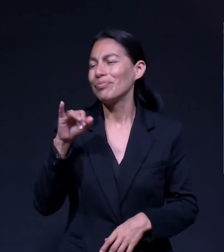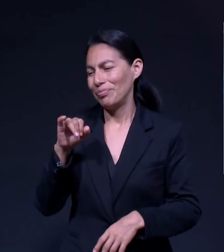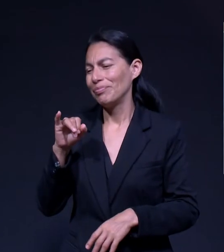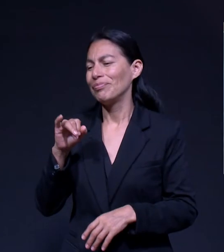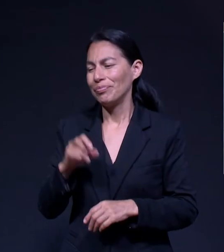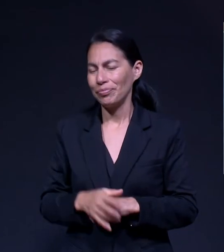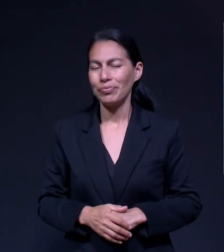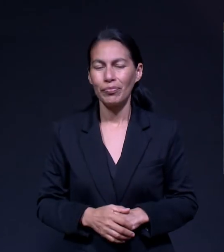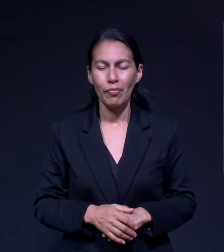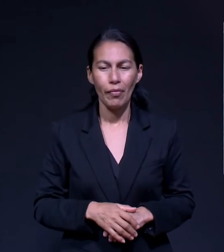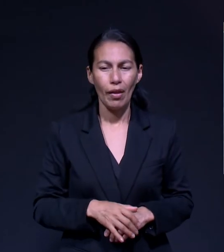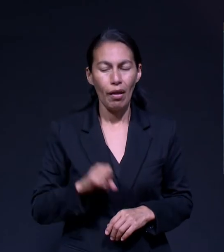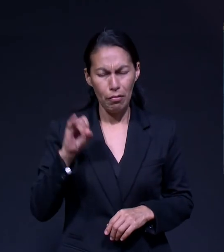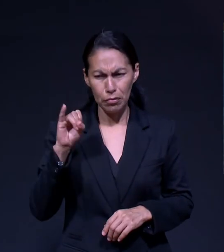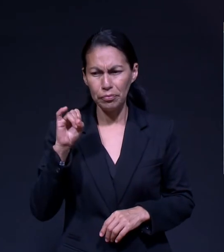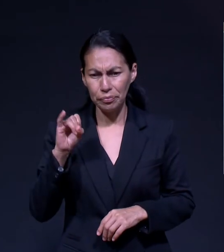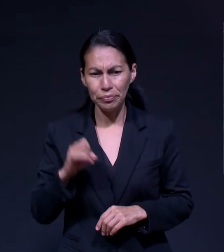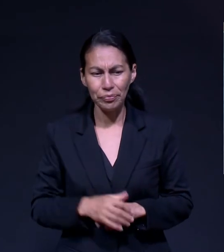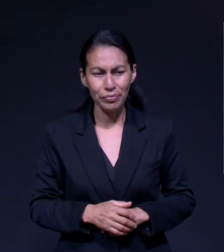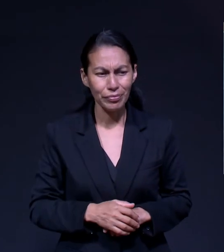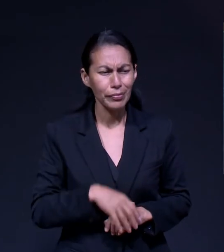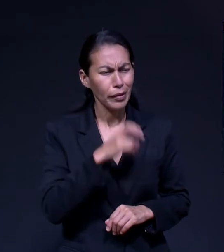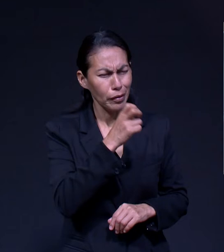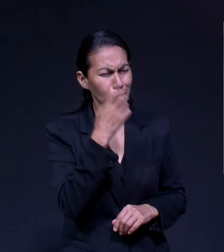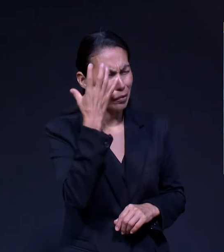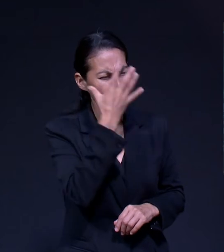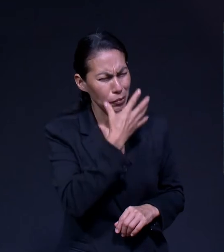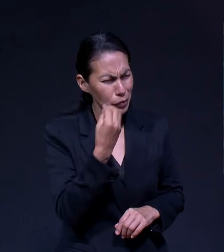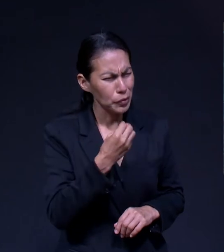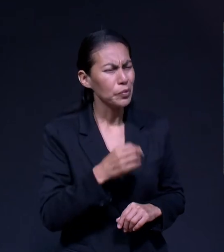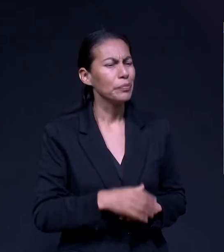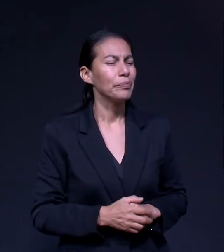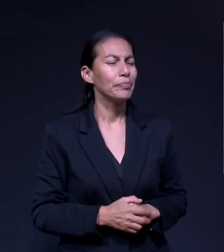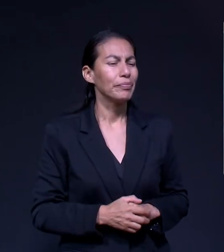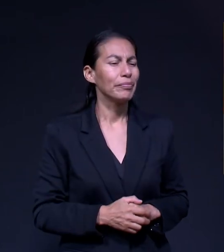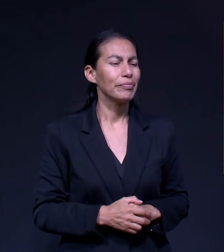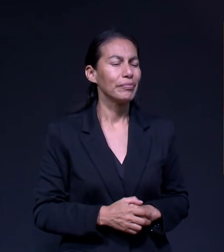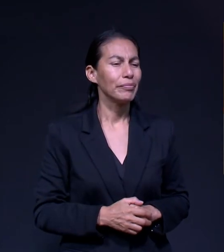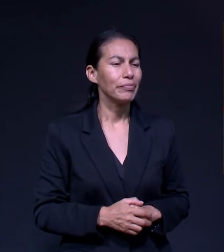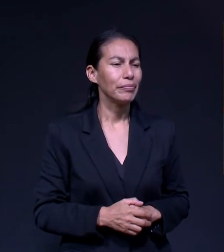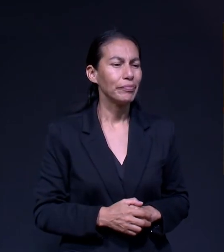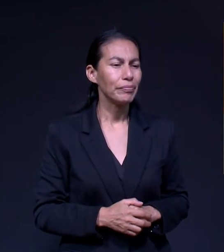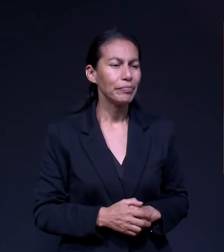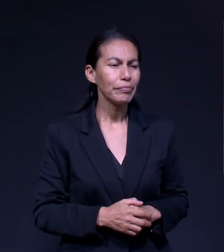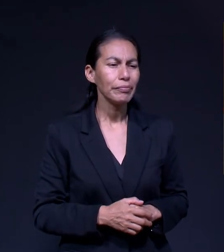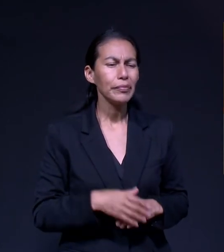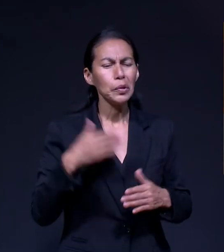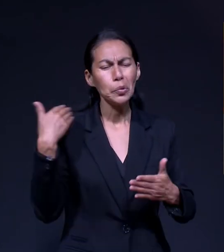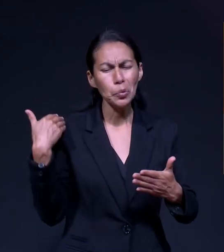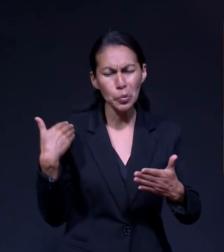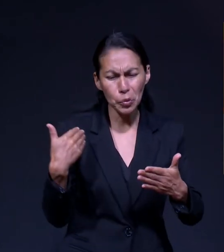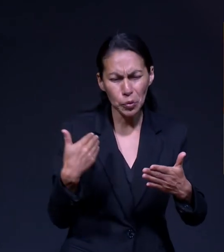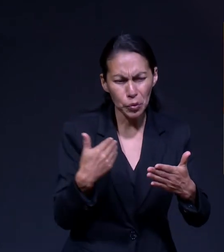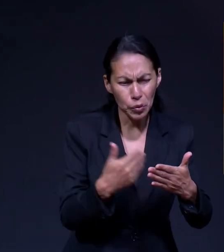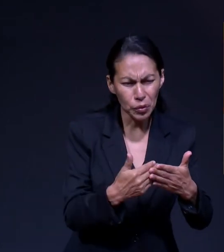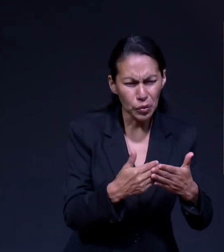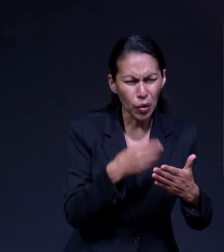en el transcurso del tiempo, ¿qué ha llegado a ser la oración para ti? La oración, como usted lo mencionaba, ha sido